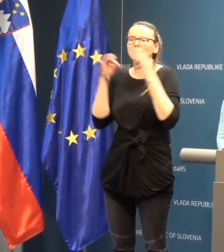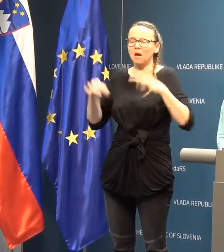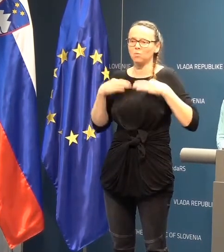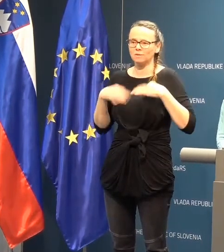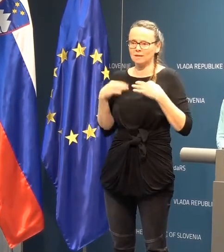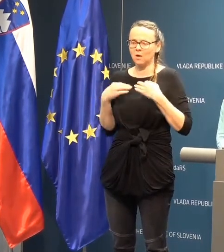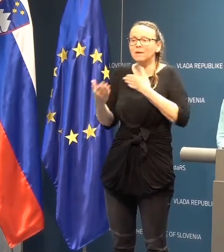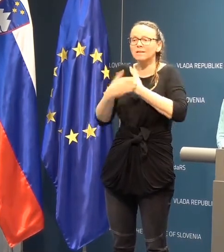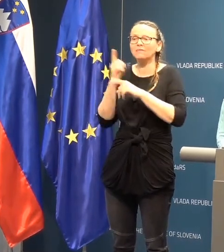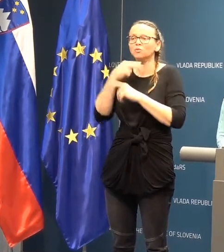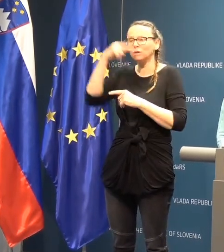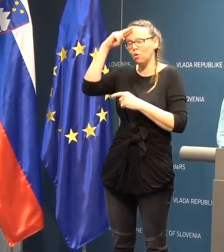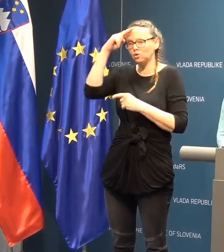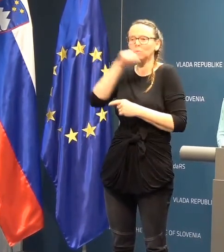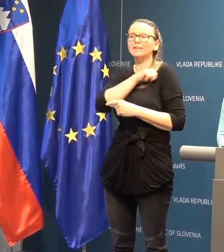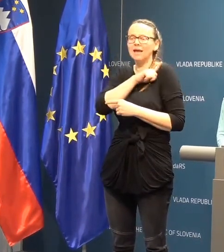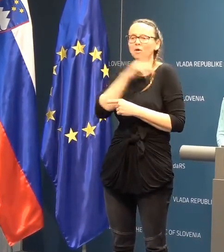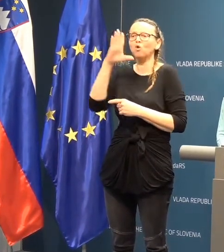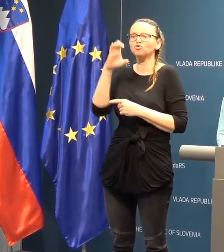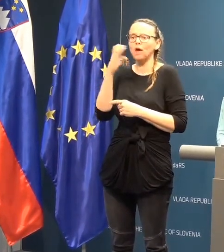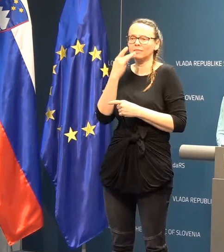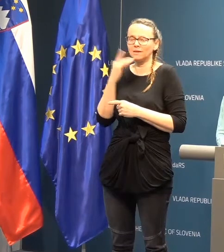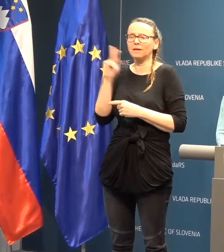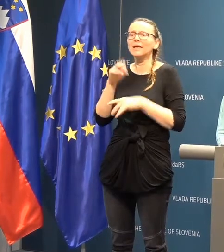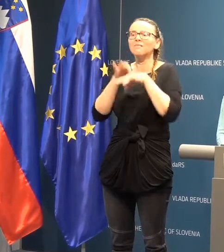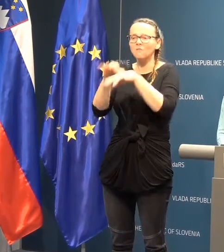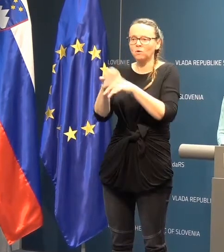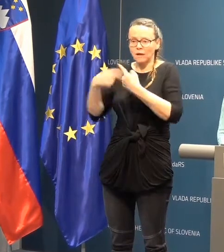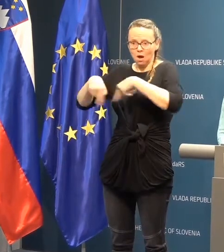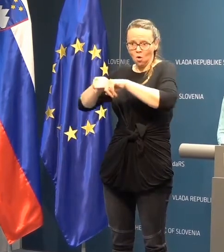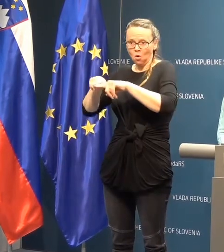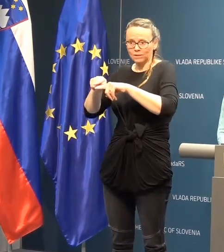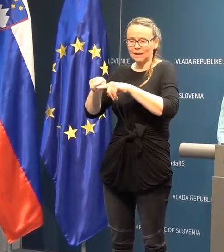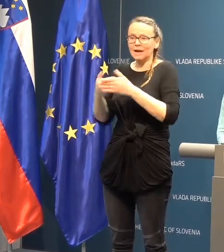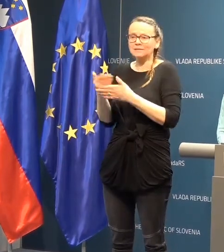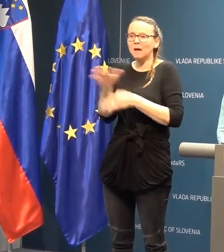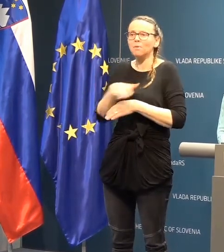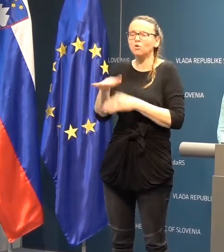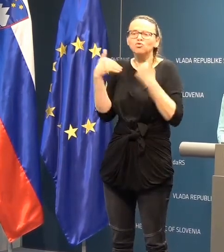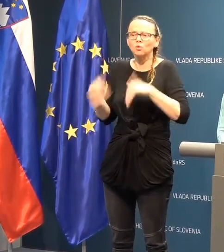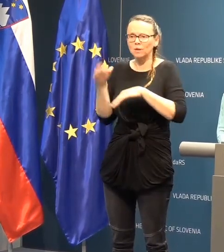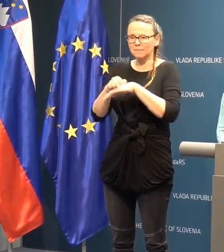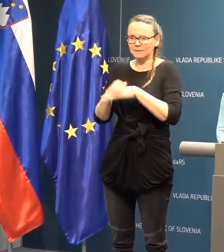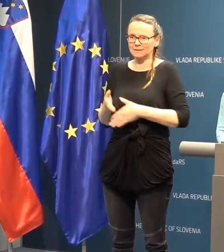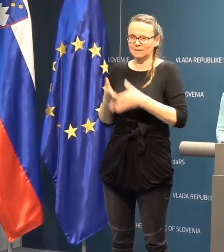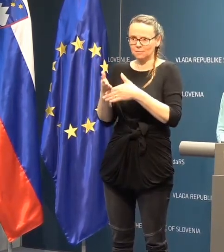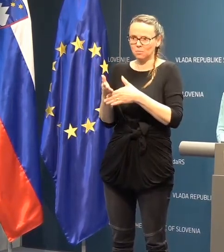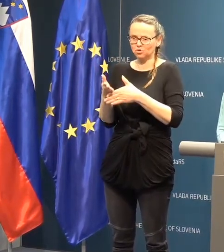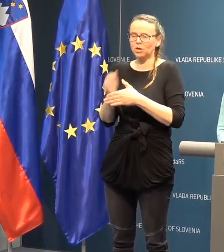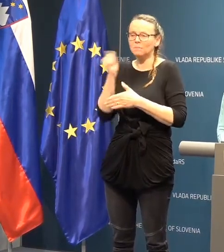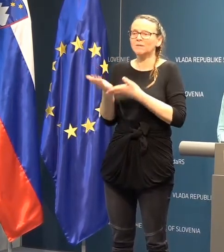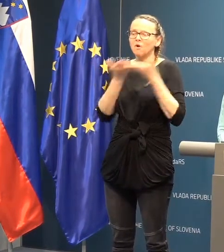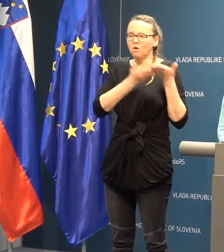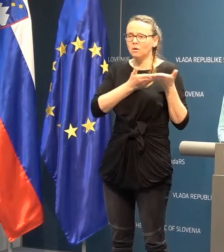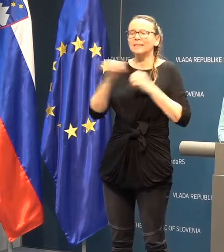zdravje, zdravljeno pa je tudi gospod Darko Čandr, ki je vodja pristojnega vdelka za področje nujne medicinske pomoči. Najprej bi